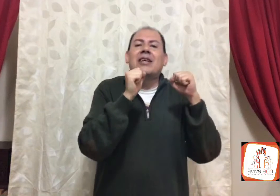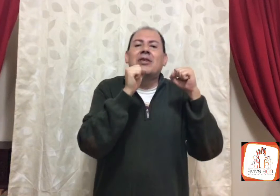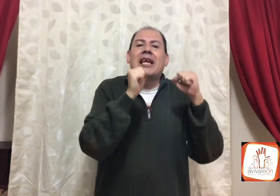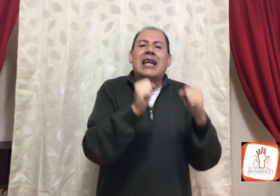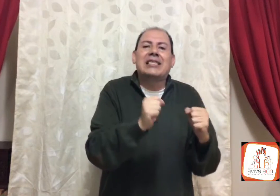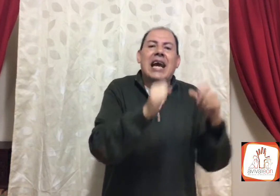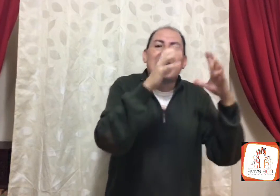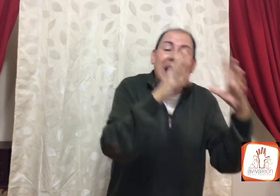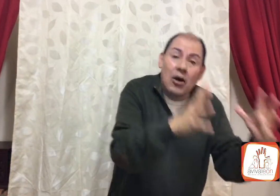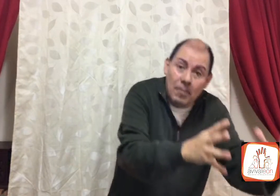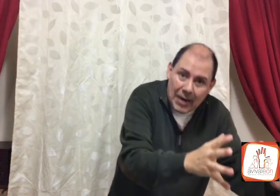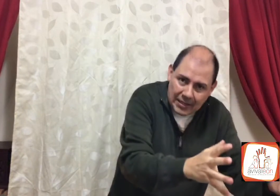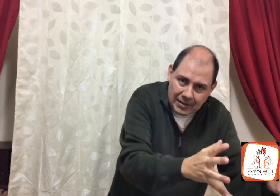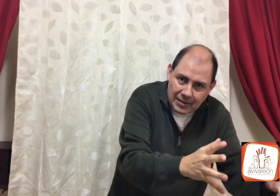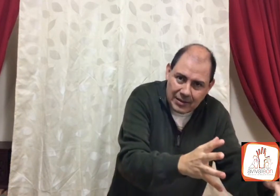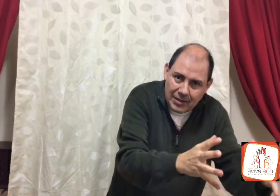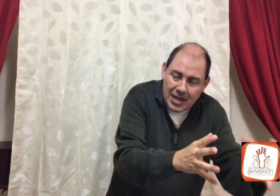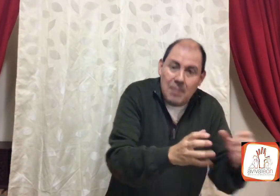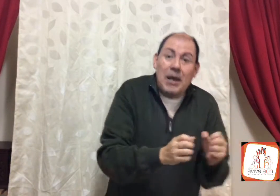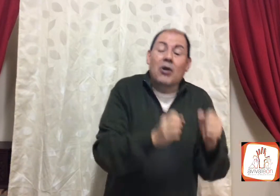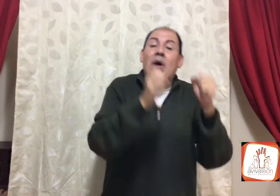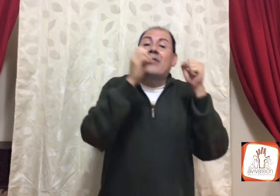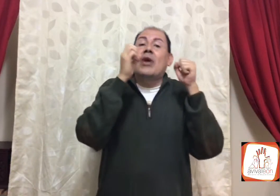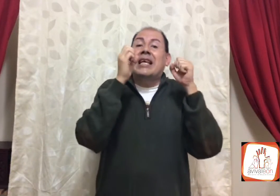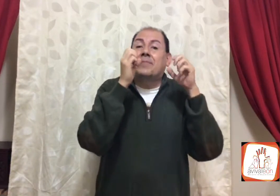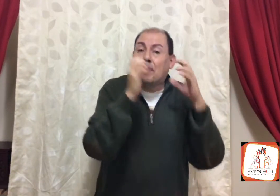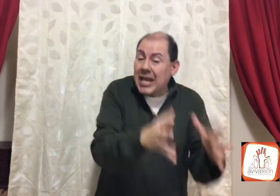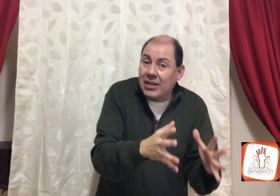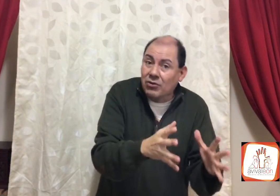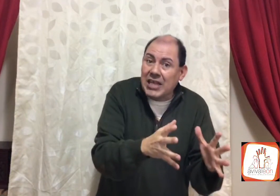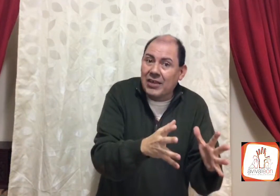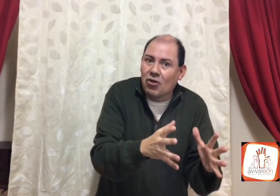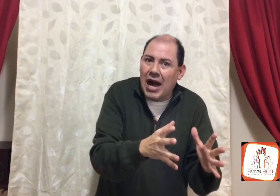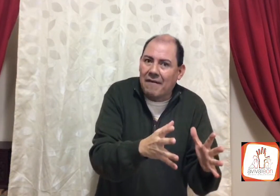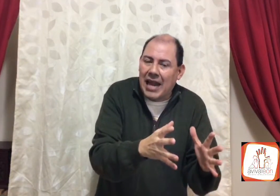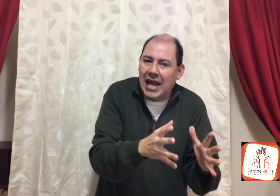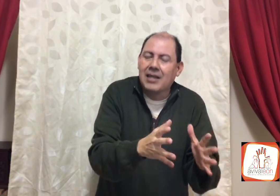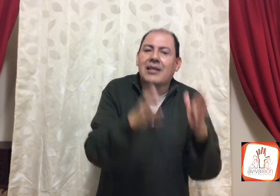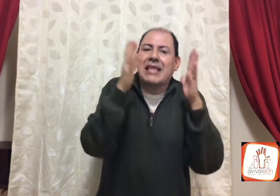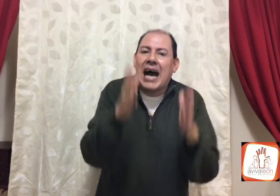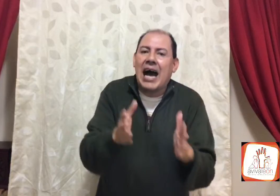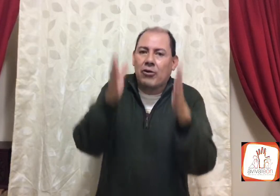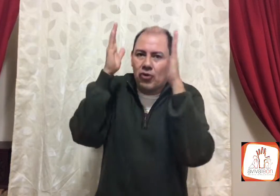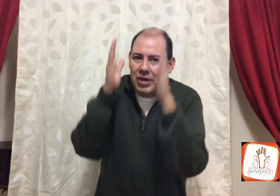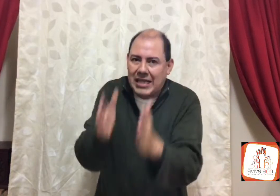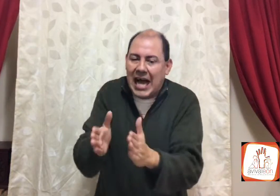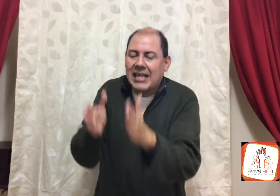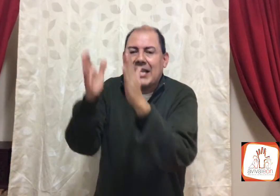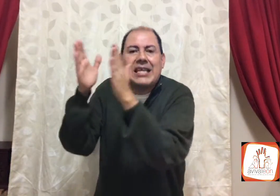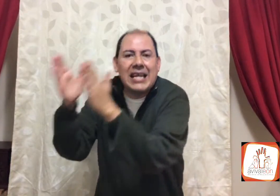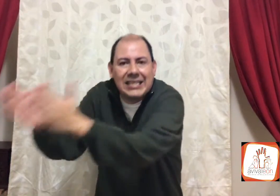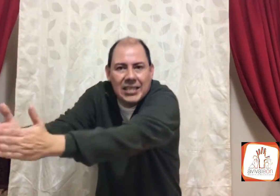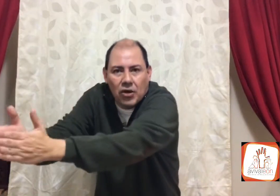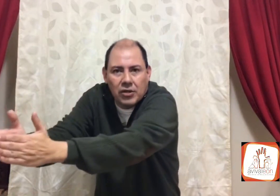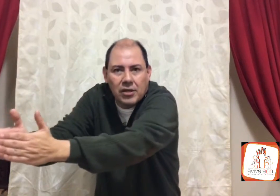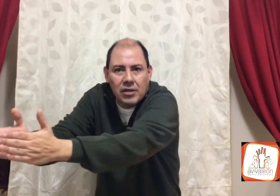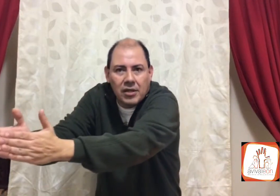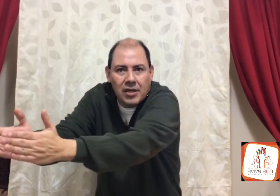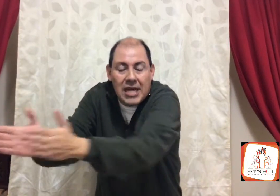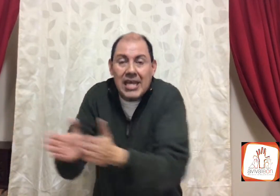hay una iglesia de hombres, pero cuando el Espíritu Santo habla, da autoridad y dirección, y